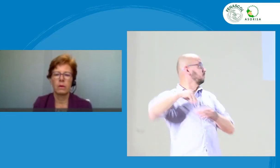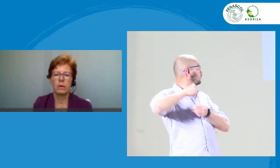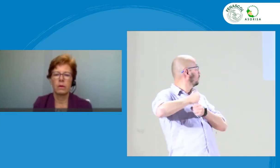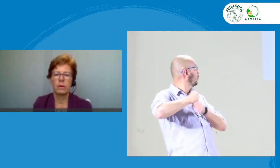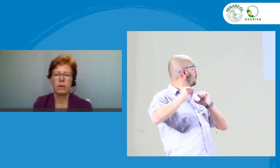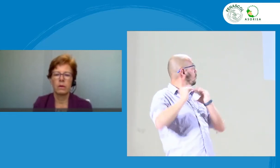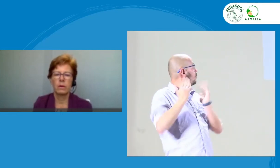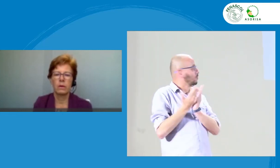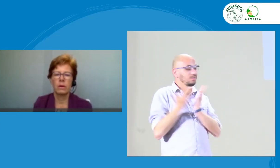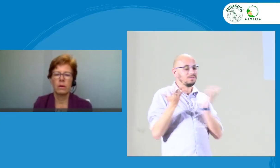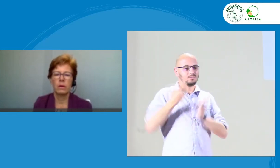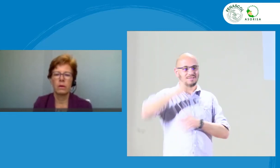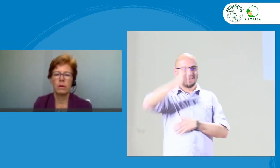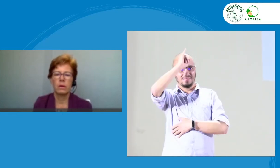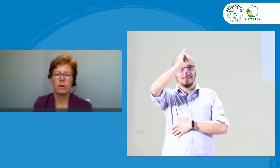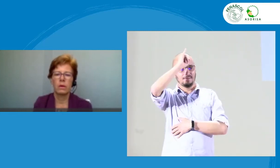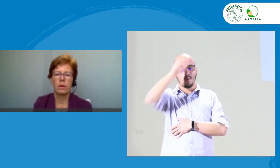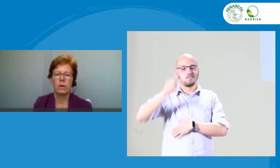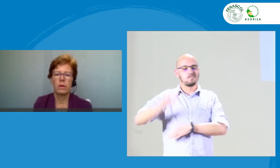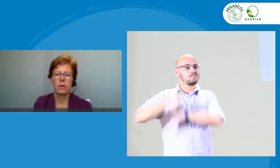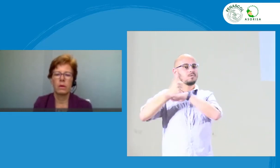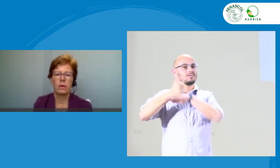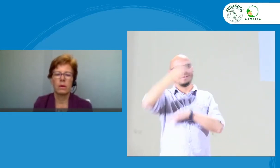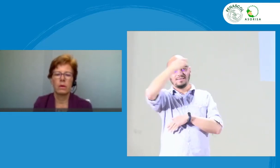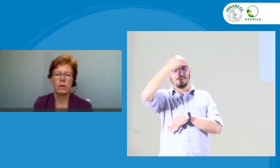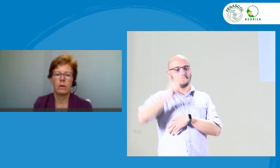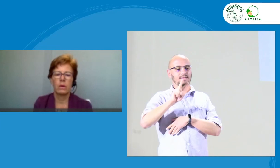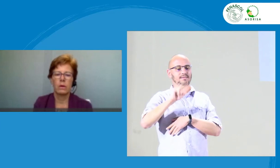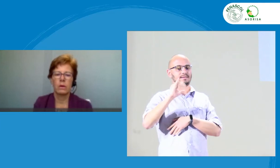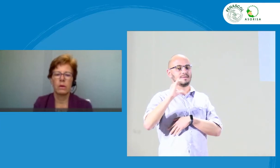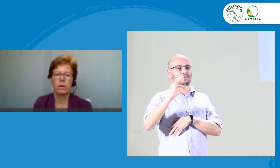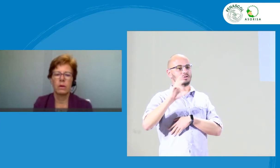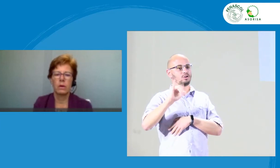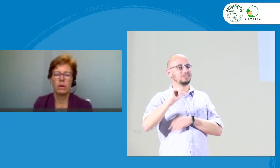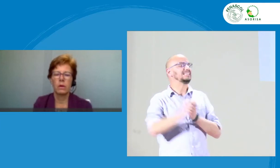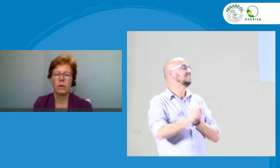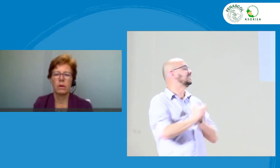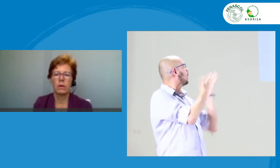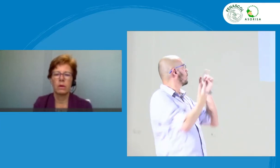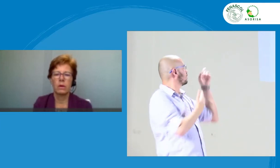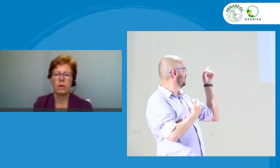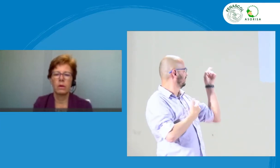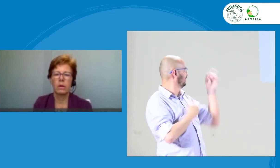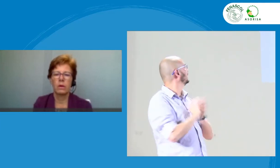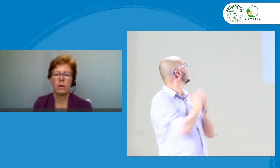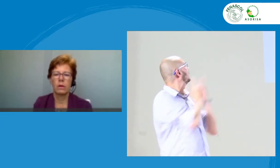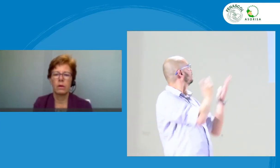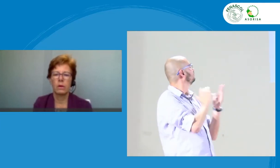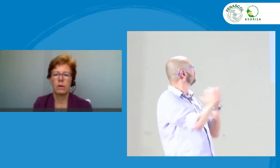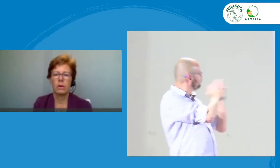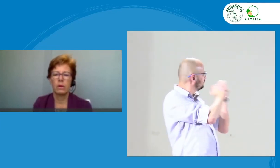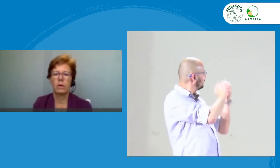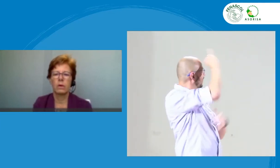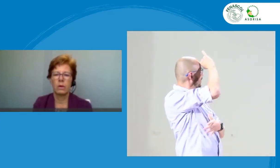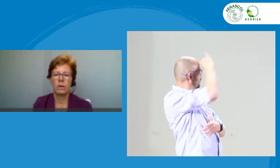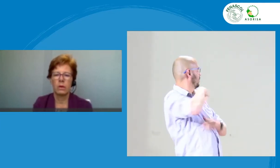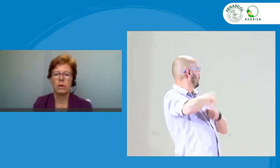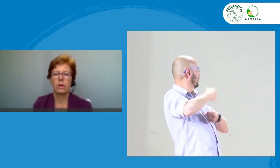Antes de iniciar mi pregunta, quiero hacer una contextualización, trabajo en mi colegio fiscal y la directora de fiscal te